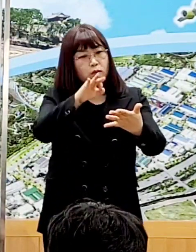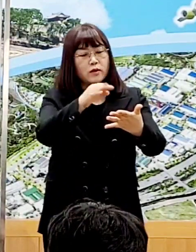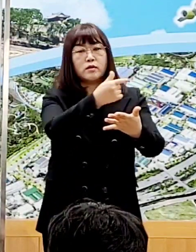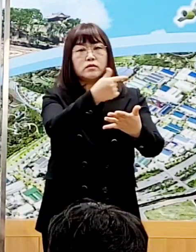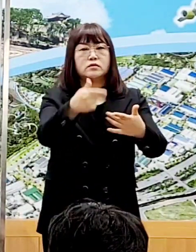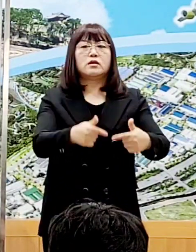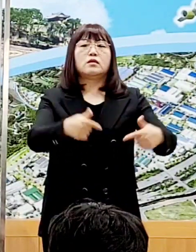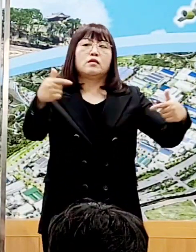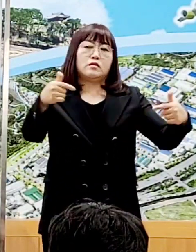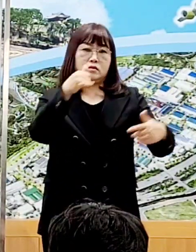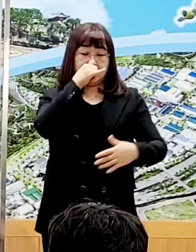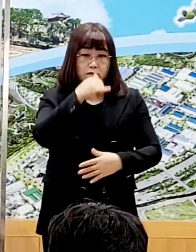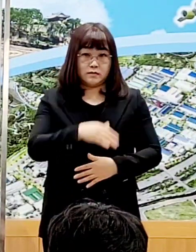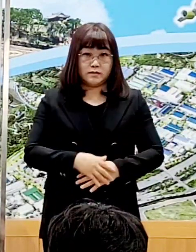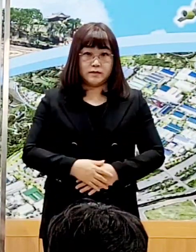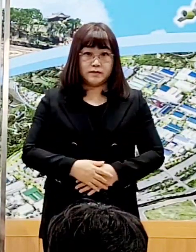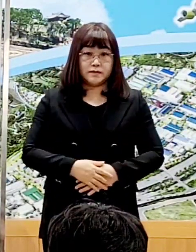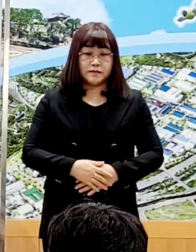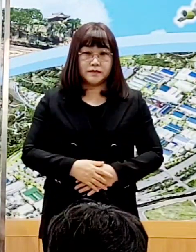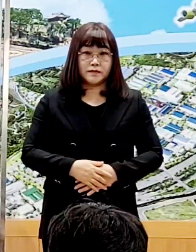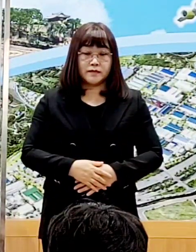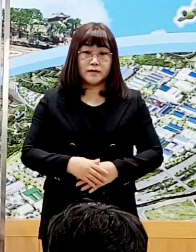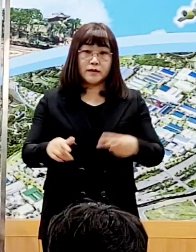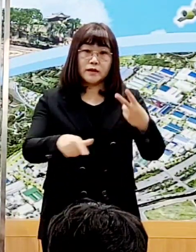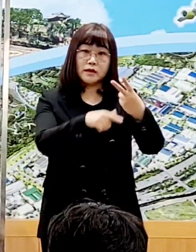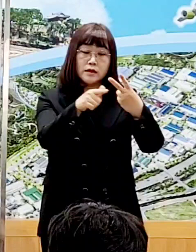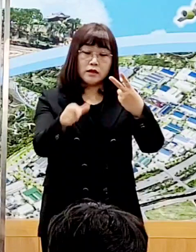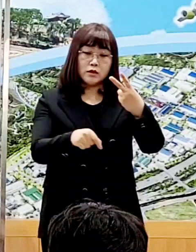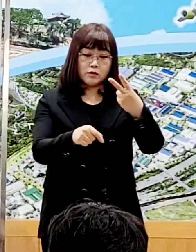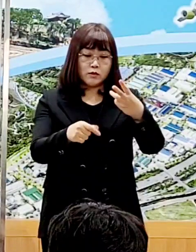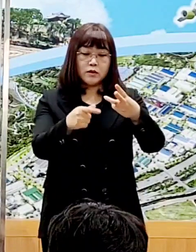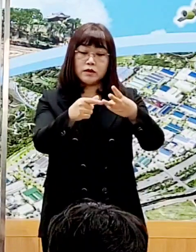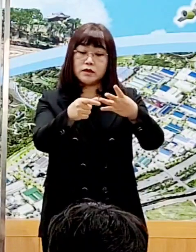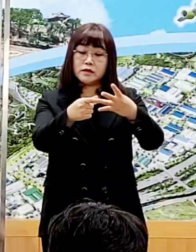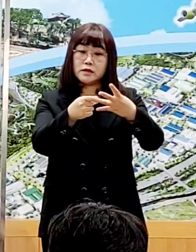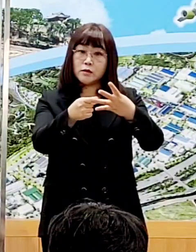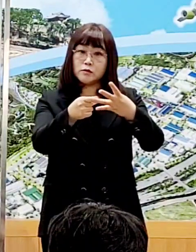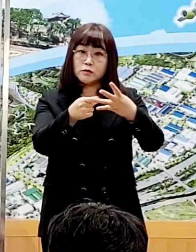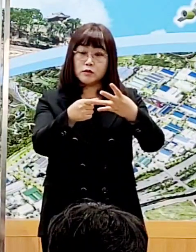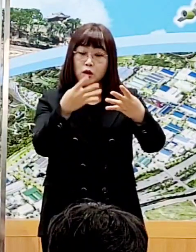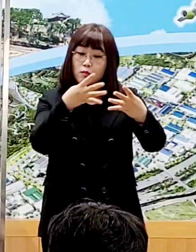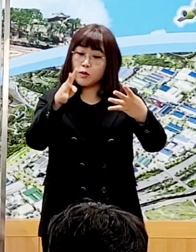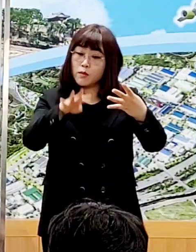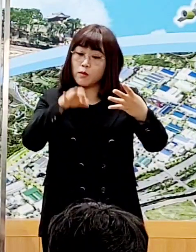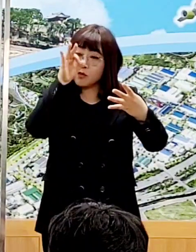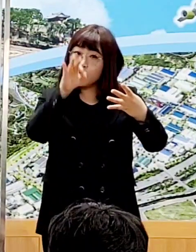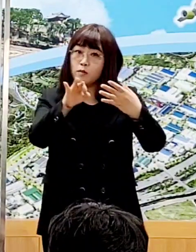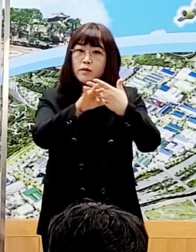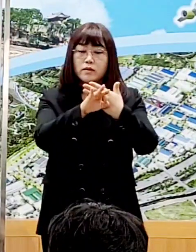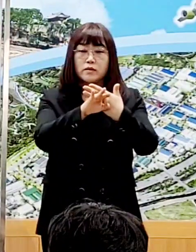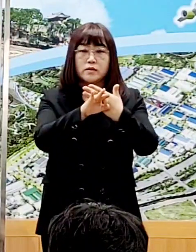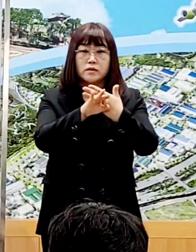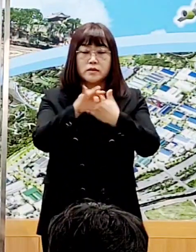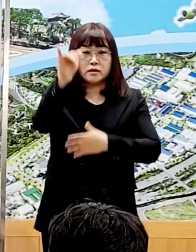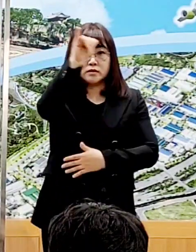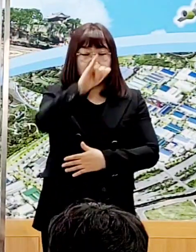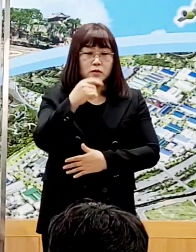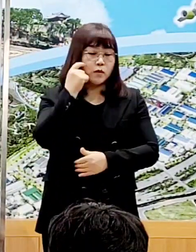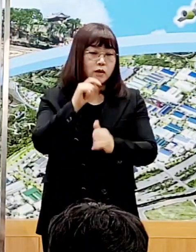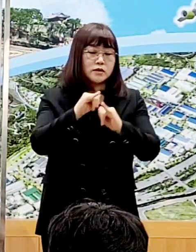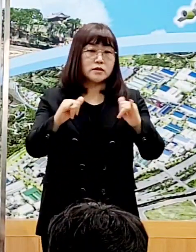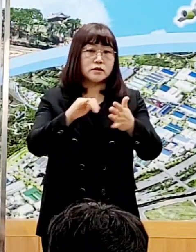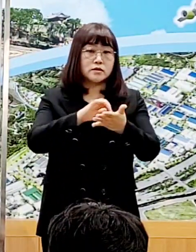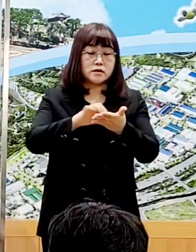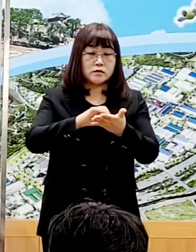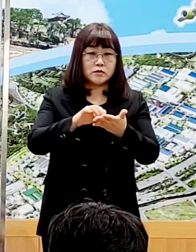악화되고 있습니다. 2월 3주차 주간 발생 동향을 살펴보면 전국 확진자 수는